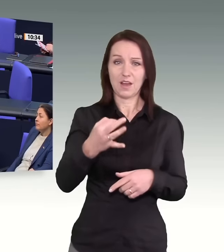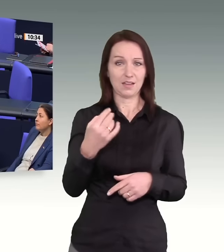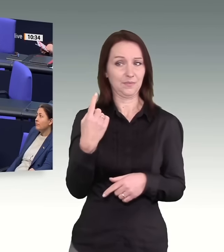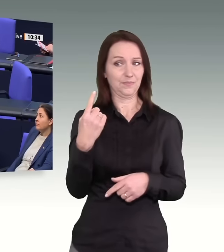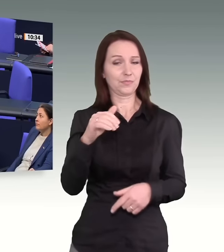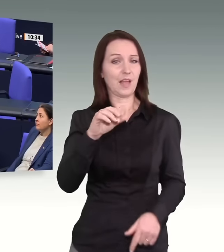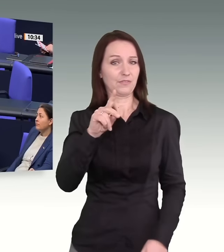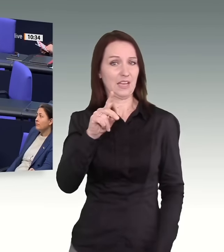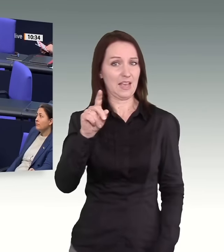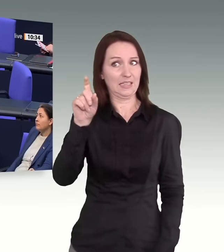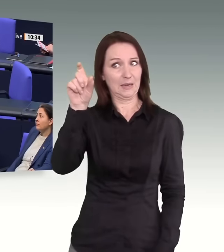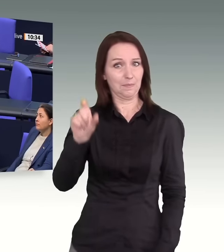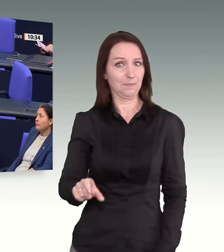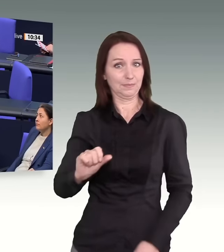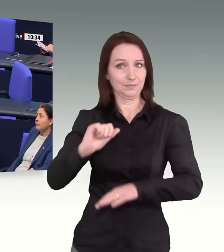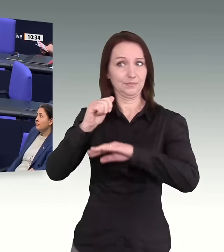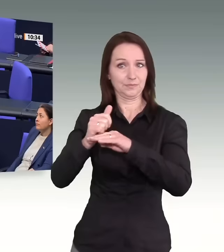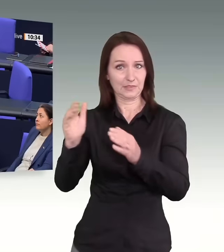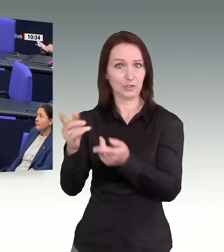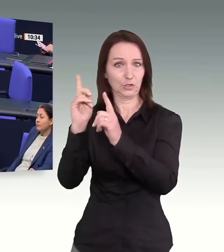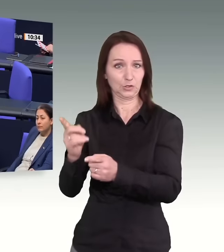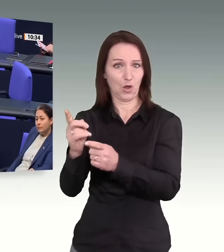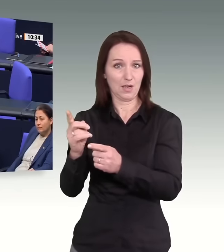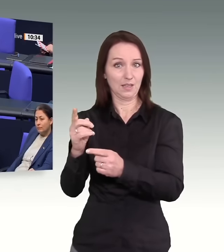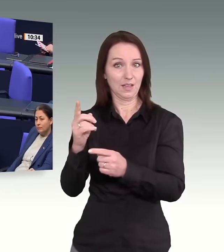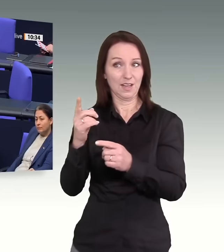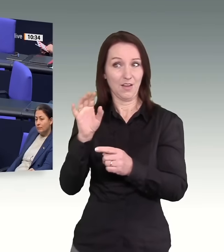Menschenrechte, die Rechtsstaatlichkeit und die Demokratie in diesem Land abschaffen zu wollen?